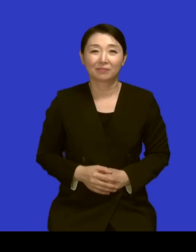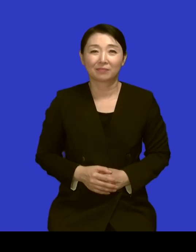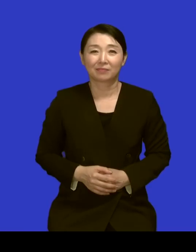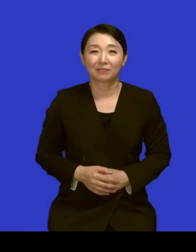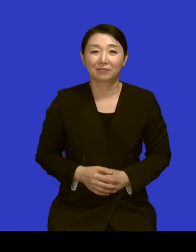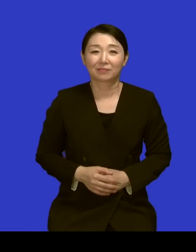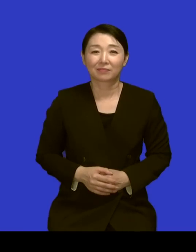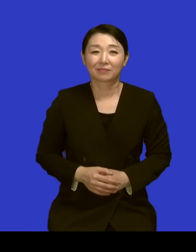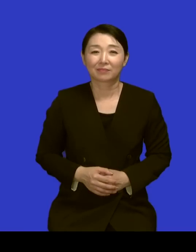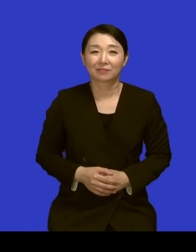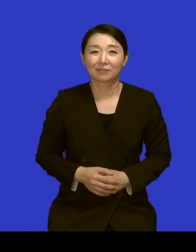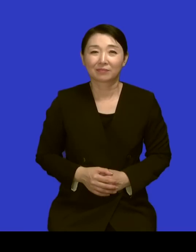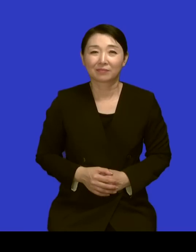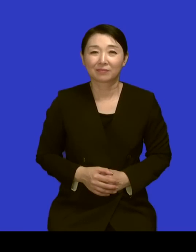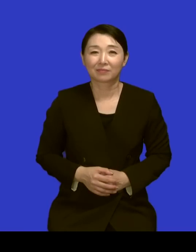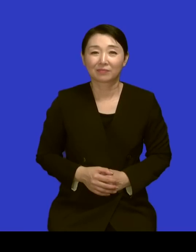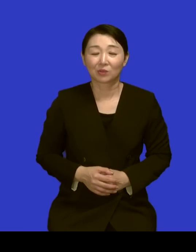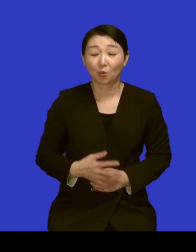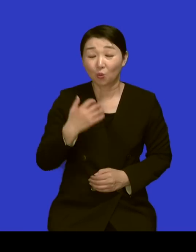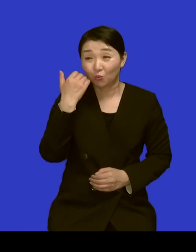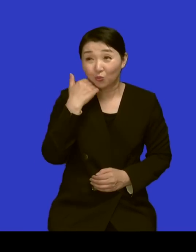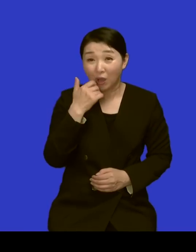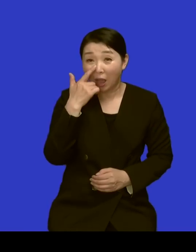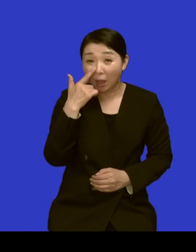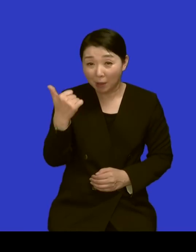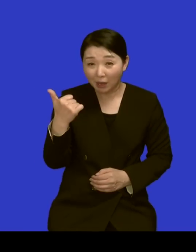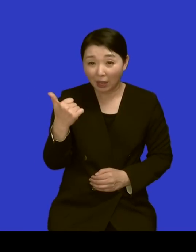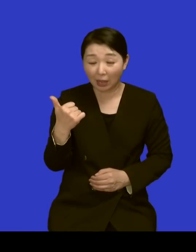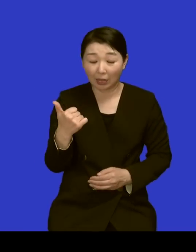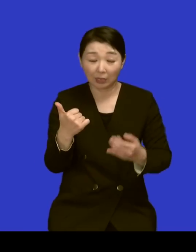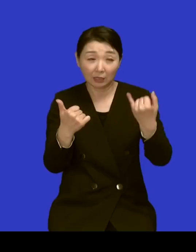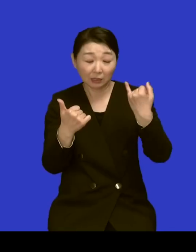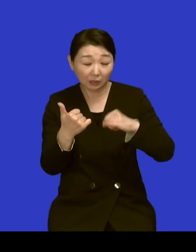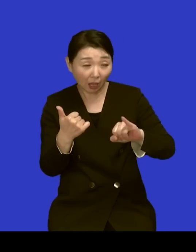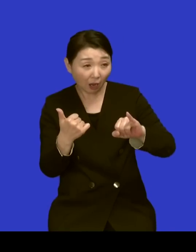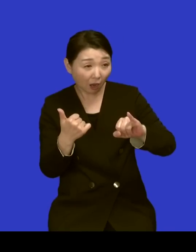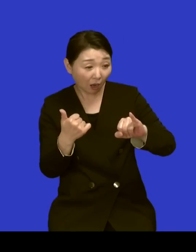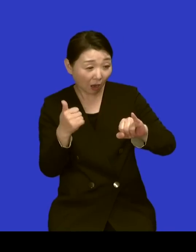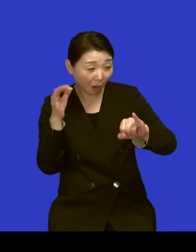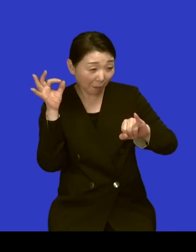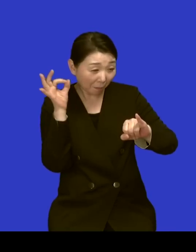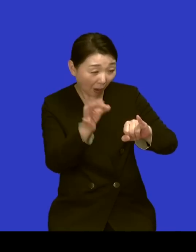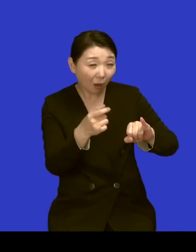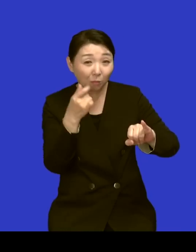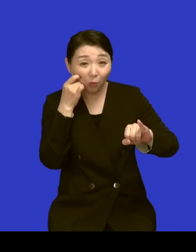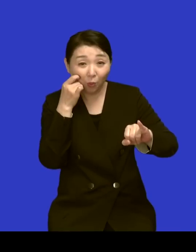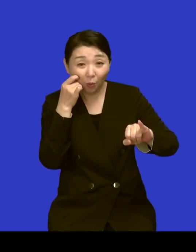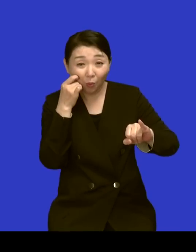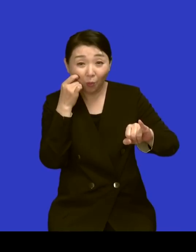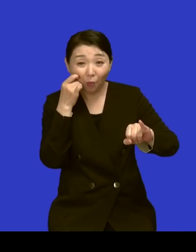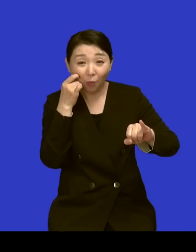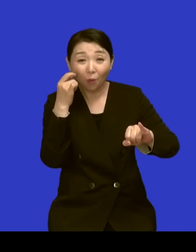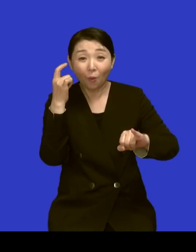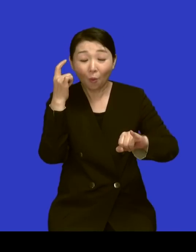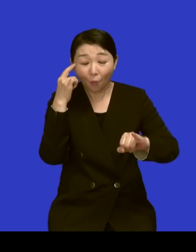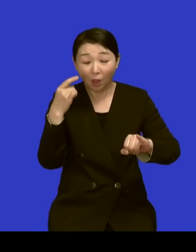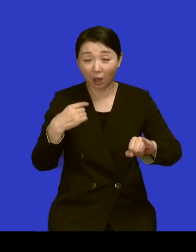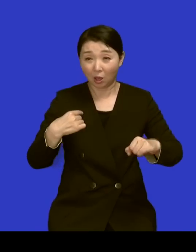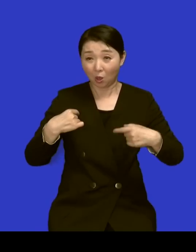어떤 아버지가 자기 딸을 못 알아봐요 저희 옷만 바꿔 입어도 옷만 바꿨을 뿐인데